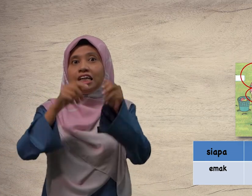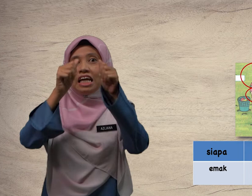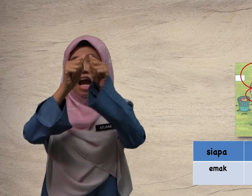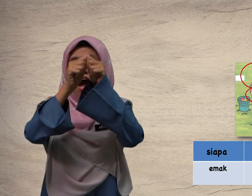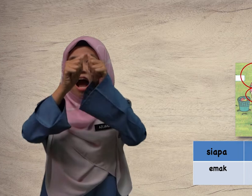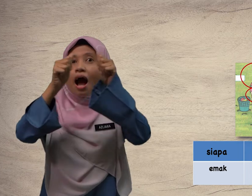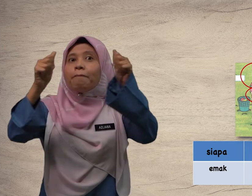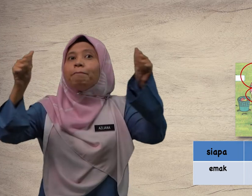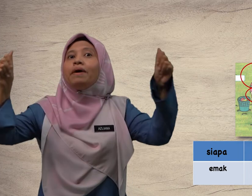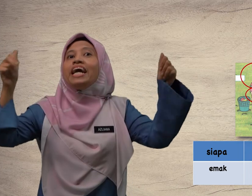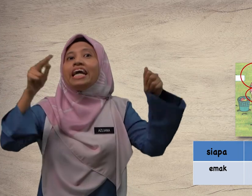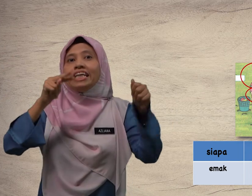ampayan.